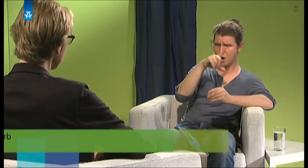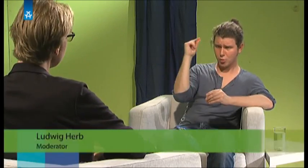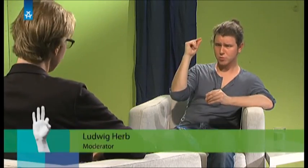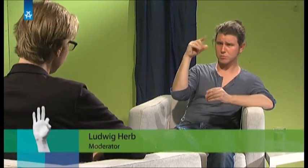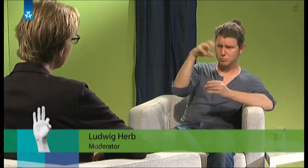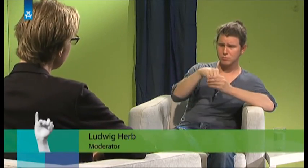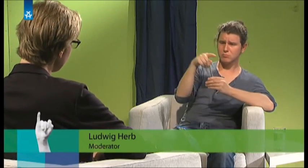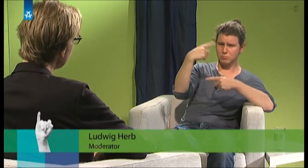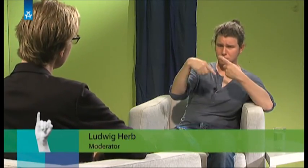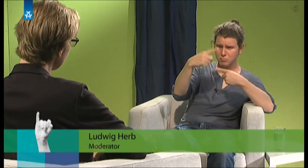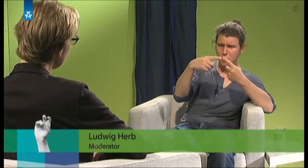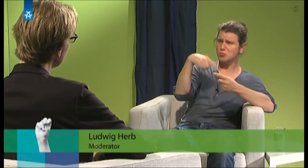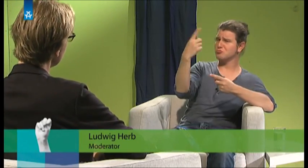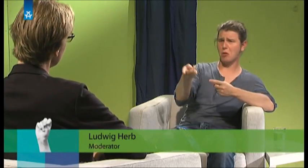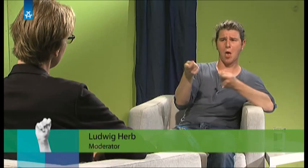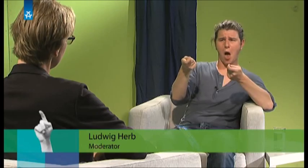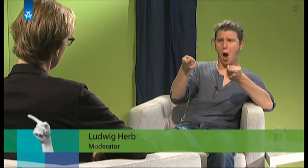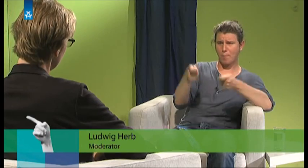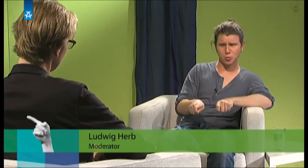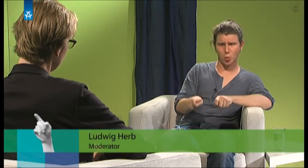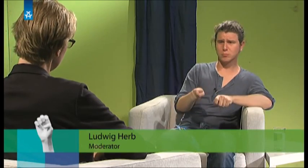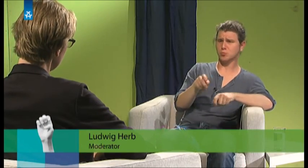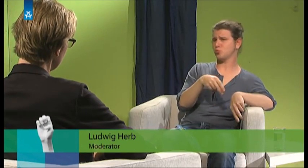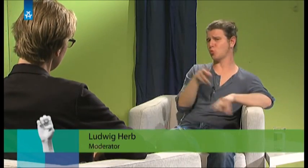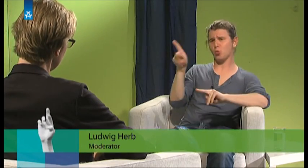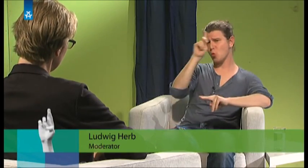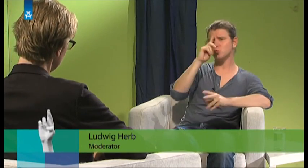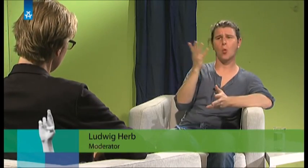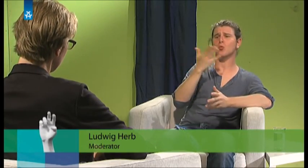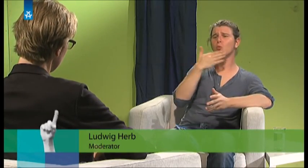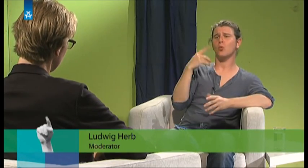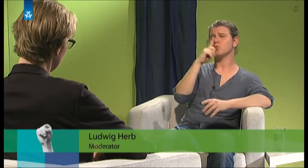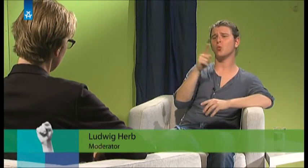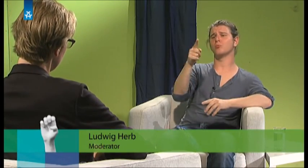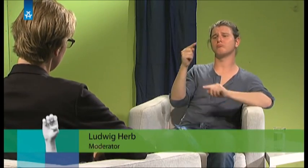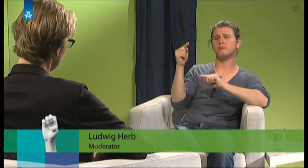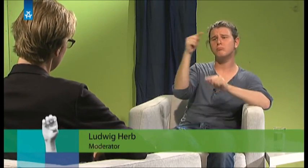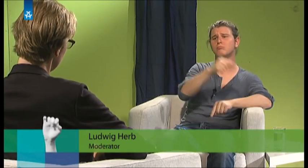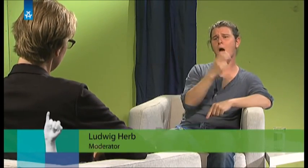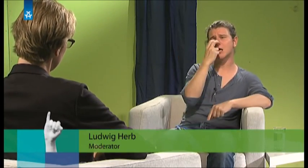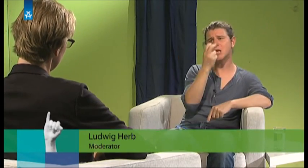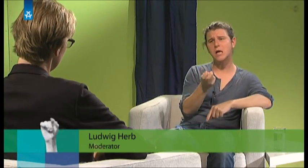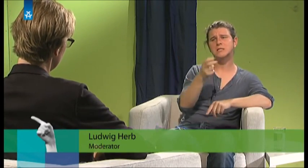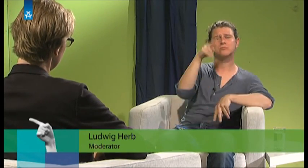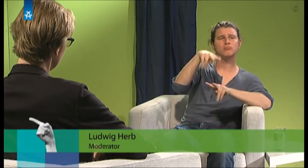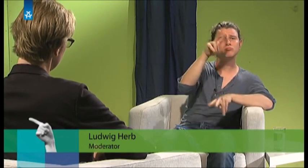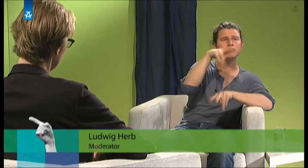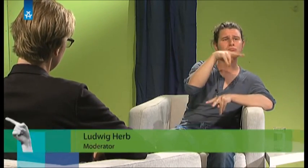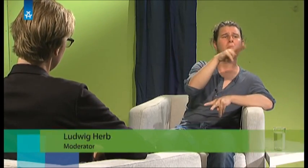Okay, du warst in Gellodet, hast du da vielleicht auch einen Abschluss gemacht und bist zurück nach Deutschland gegangen? Oder warst du einfach nur die zwei Monate als Gast, hast deine Erfahrung